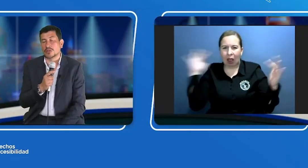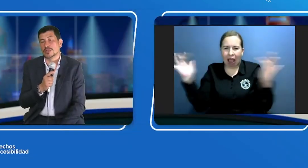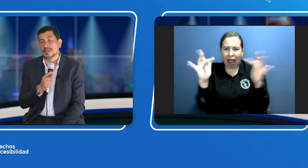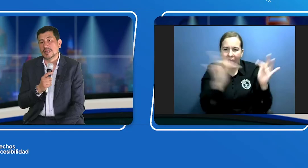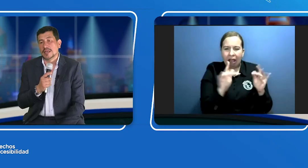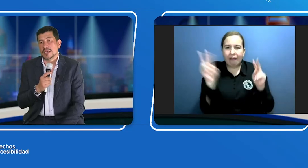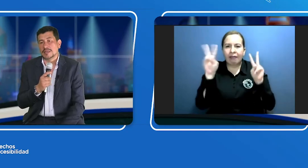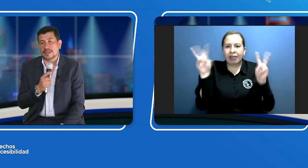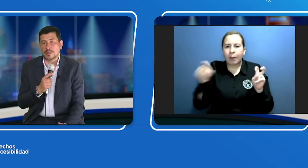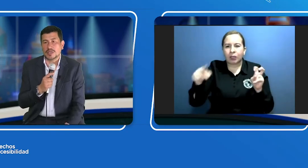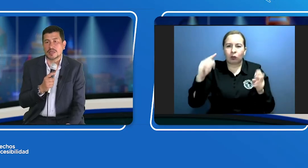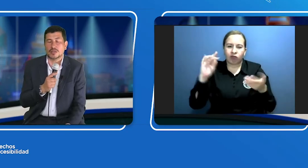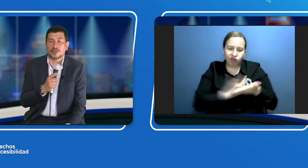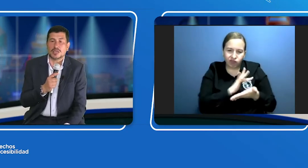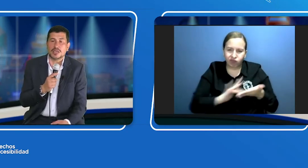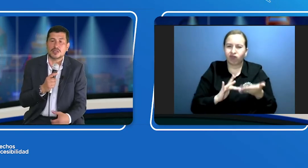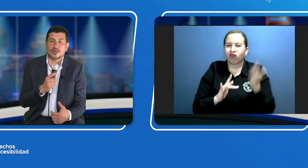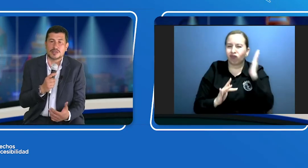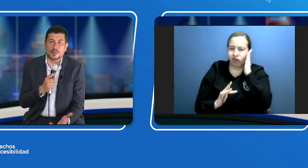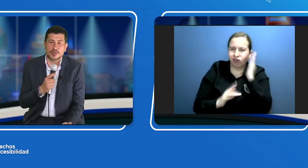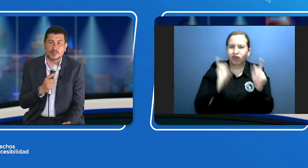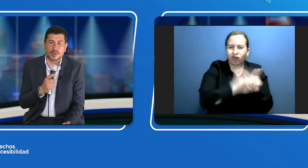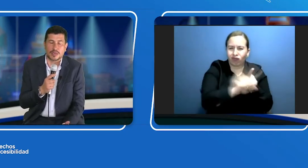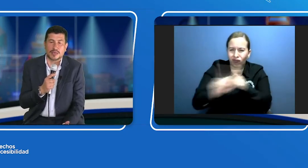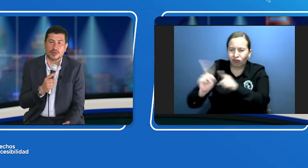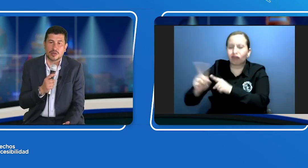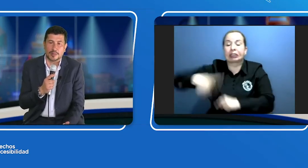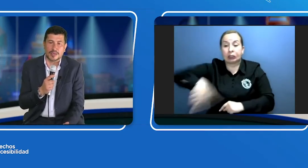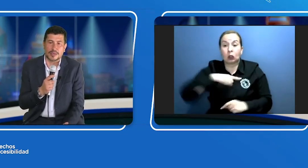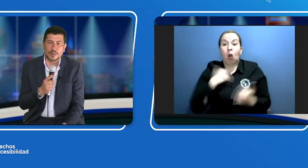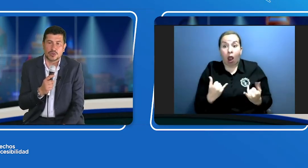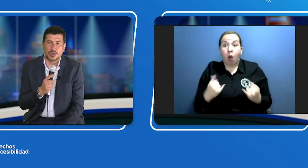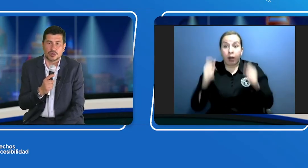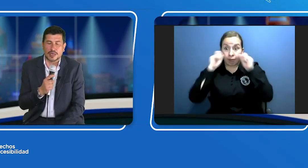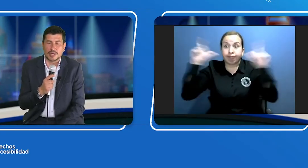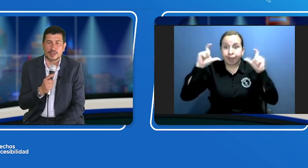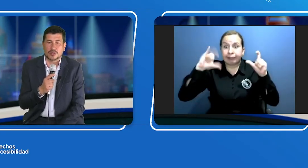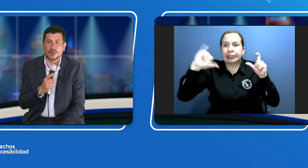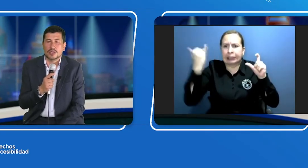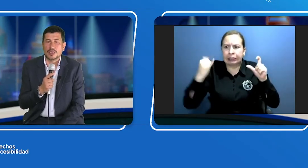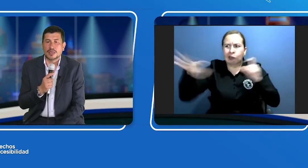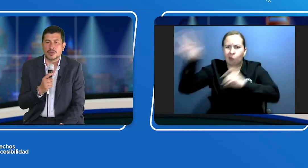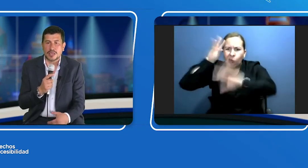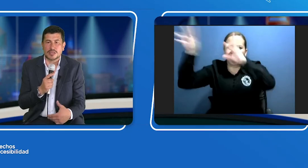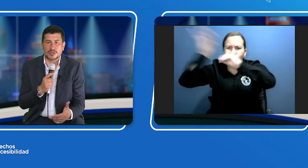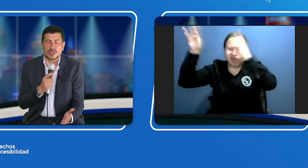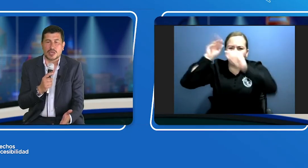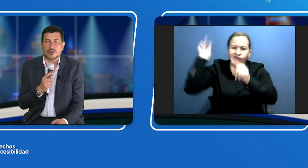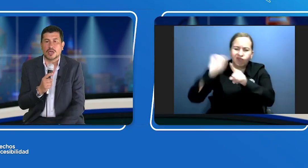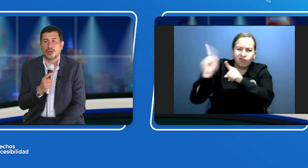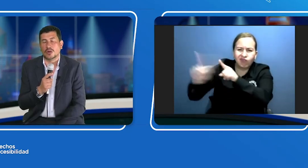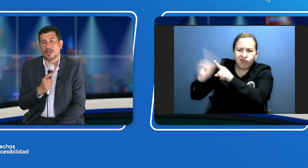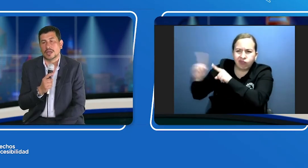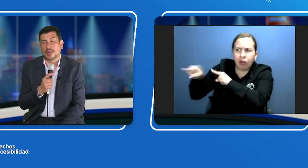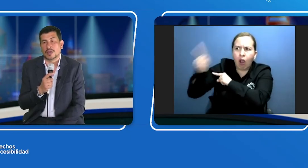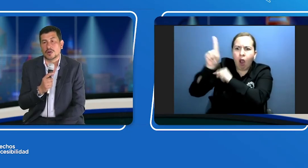estamos atentos a eso estamos tratando de aprender mucho del éxito de los éxitos que ha logrado la comunidad